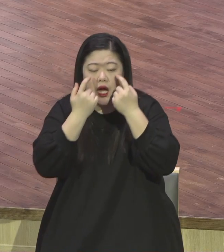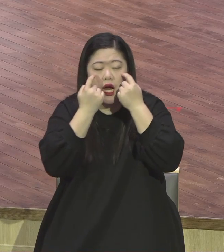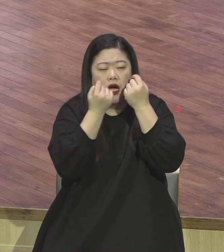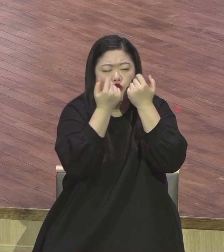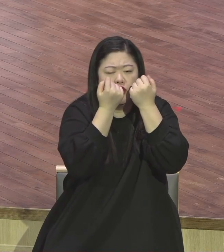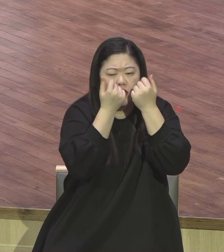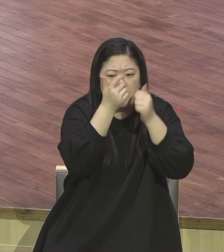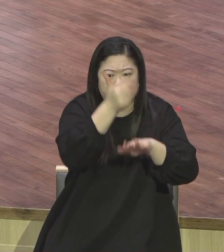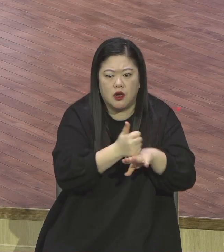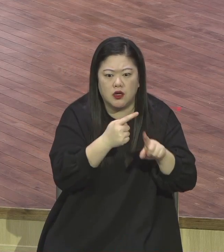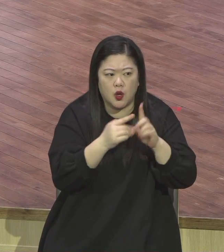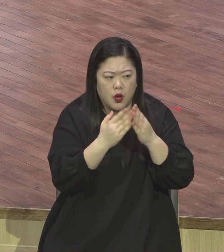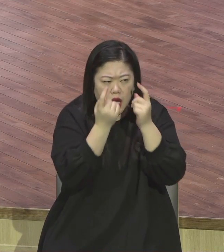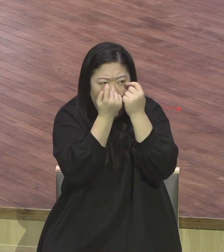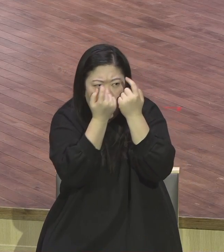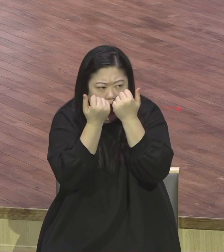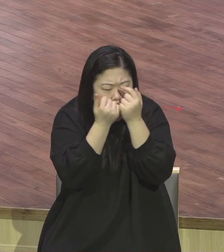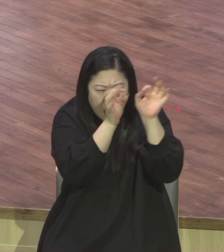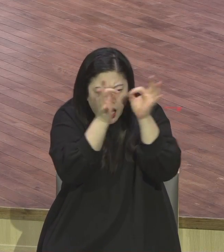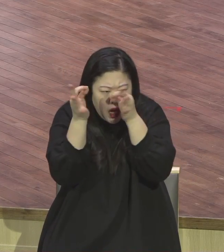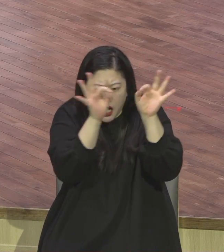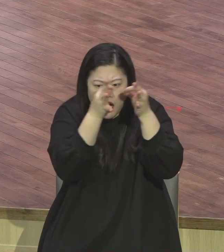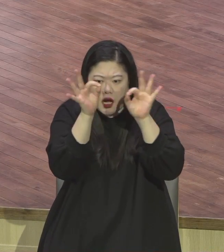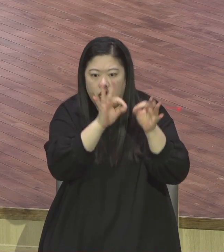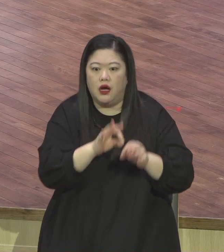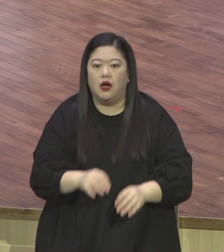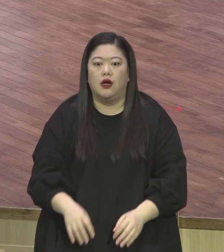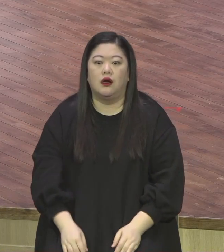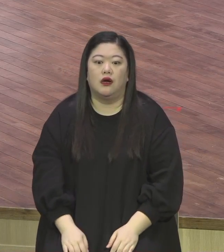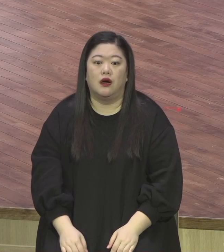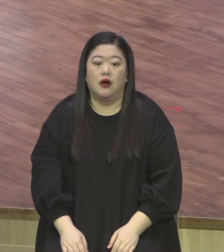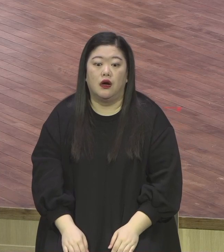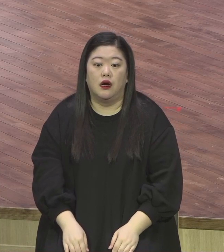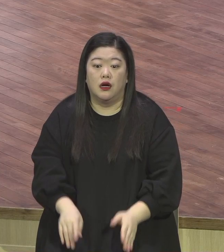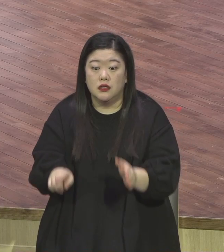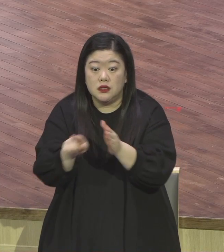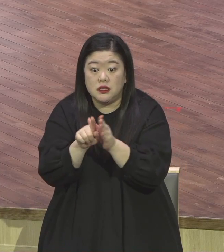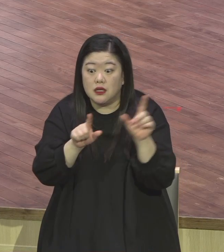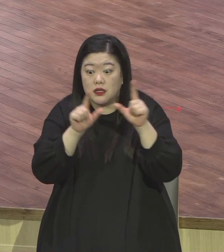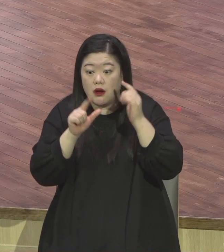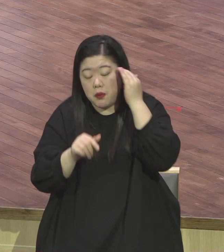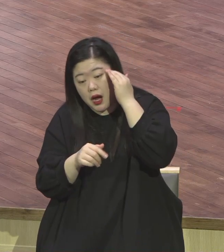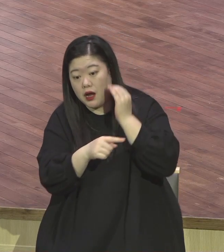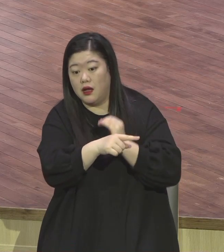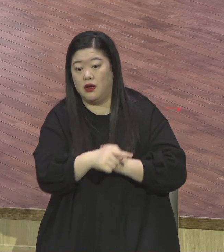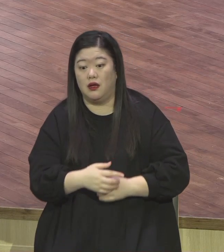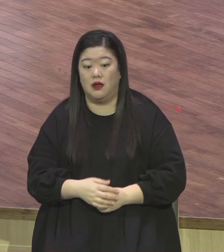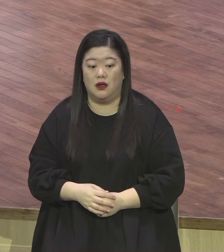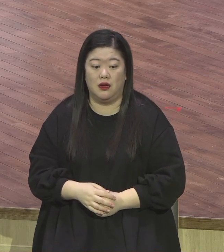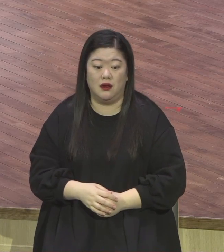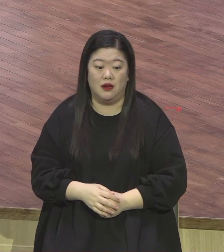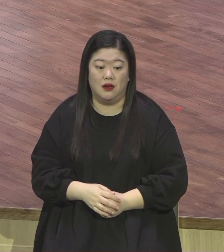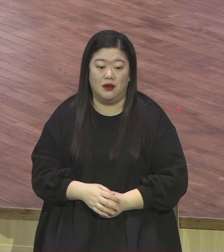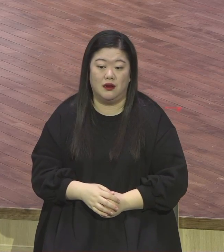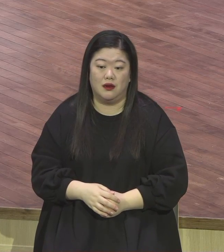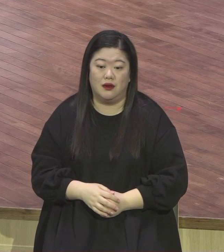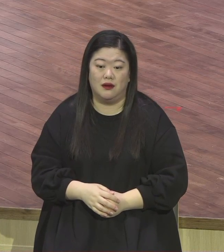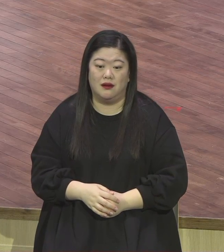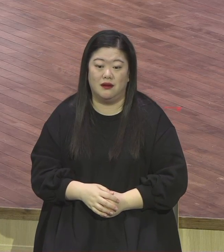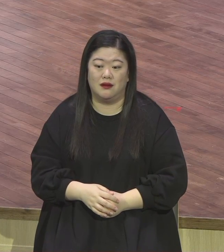그래서 눈치가 오감에 이은 육감 센스가 있어요 센스 센스 우리나라